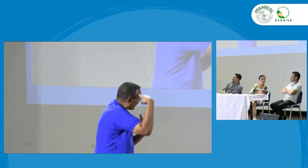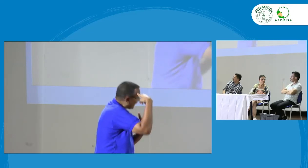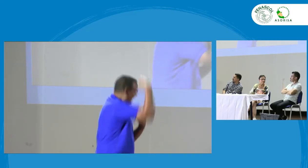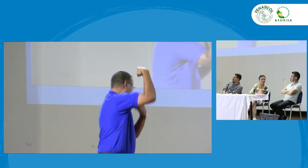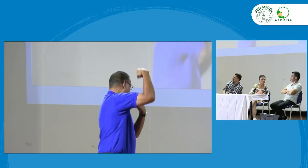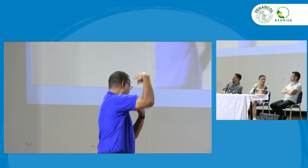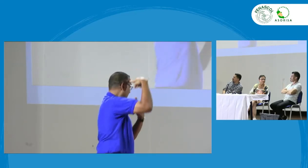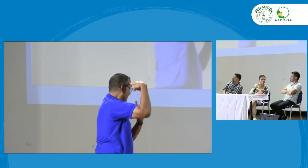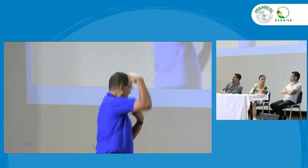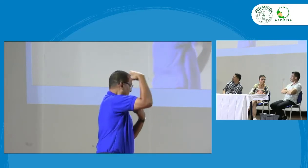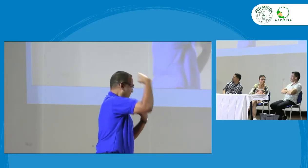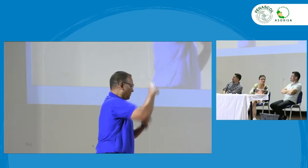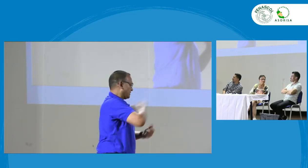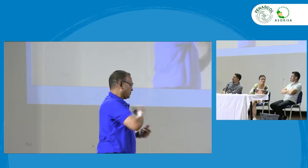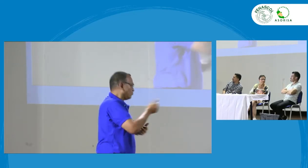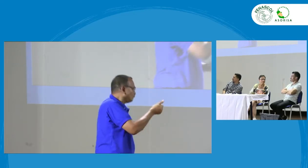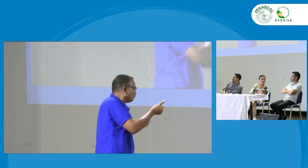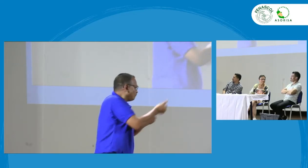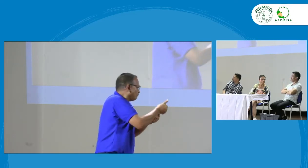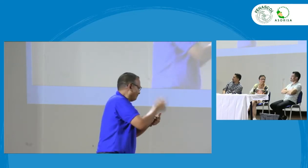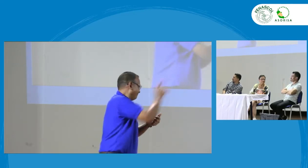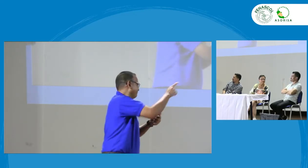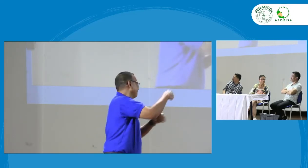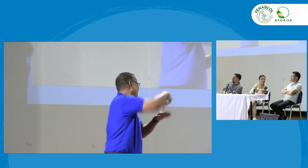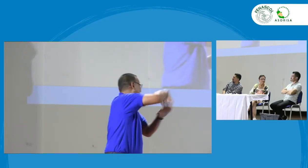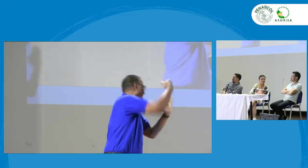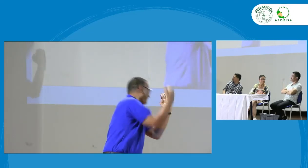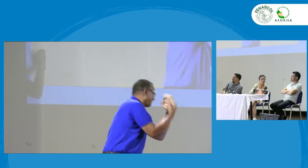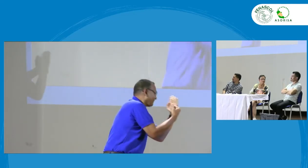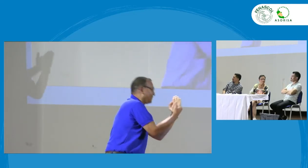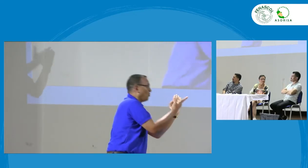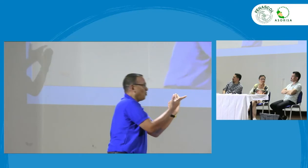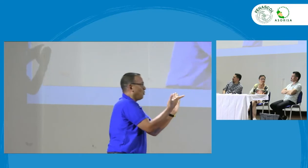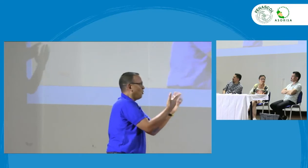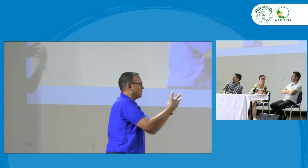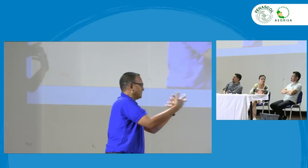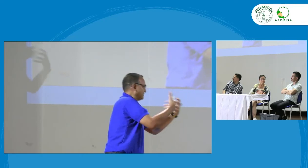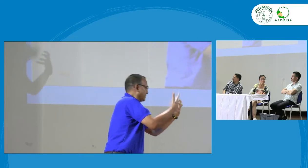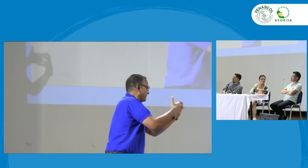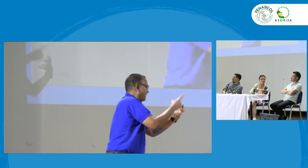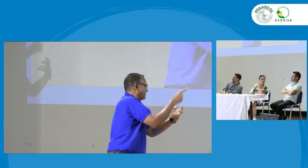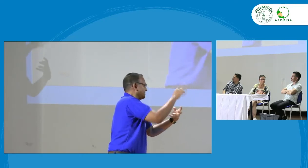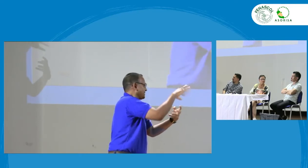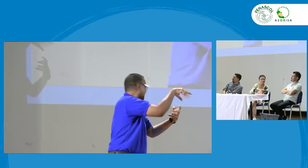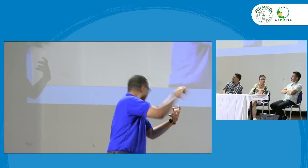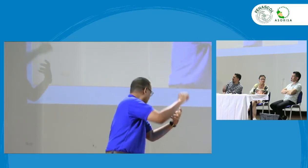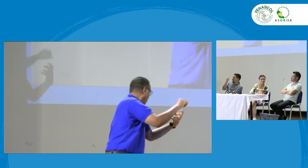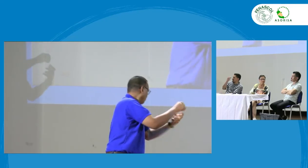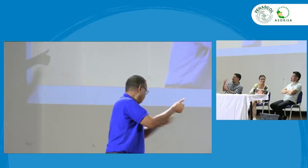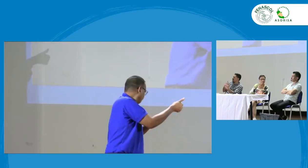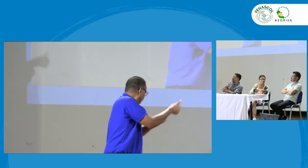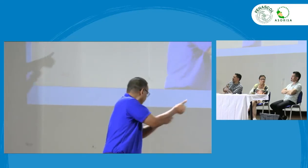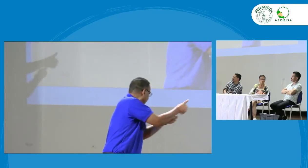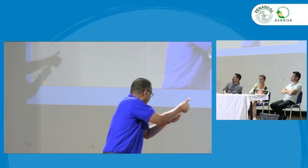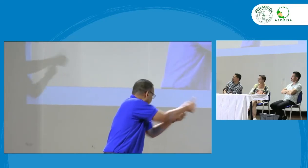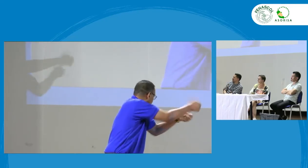y hablamos de los retos que tiene el INSOR con respecto al sistema